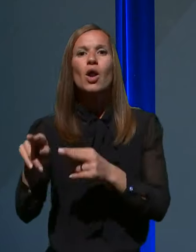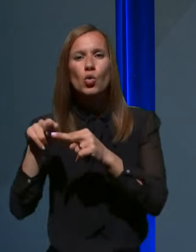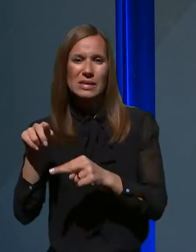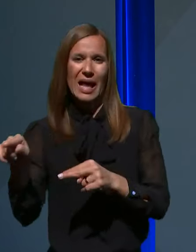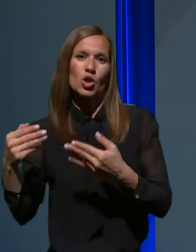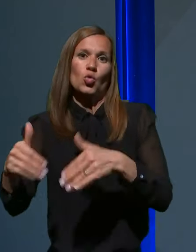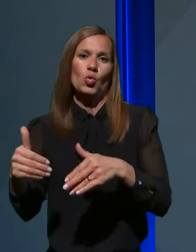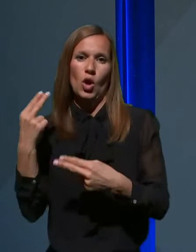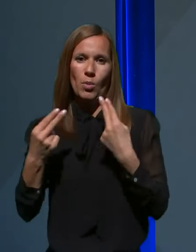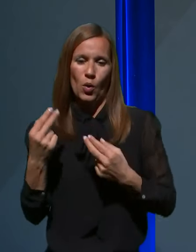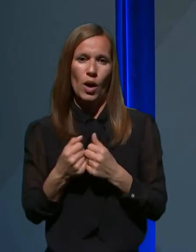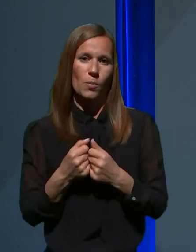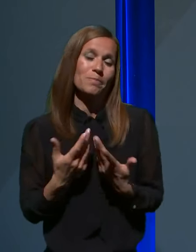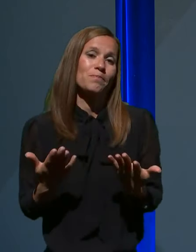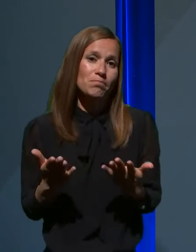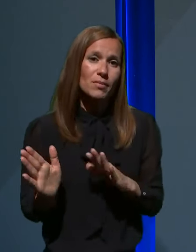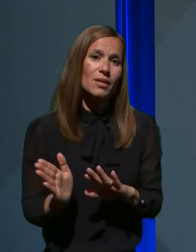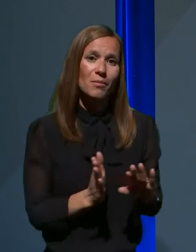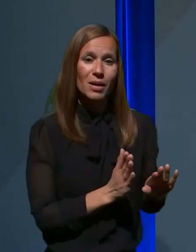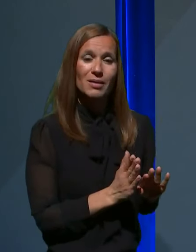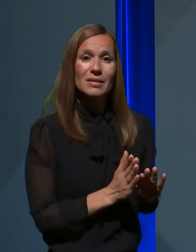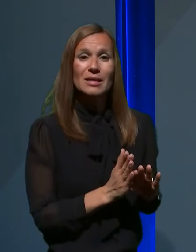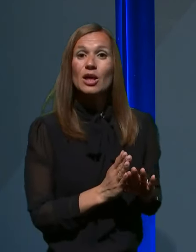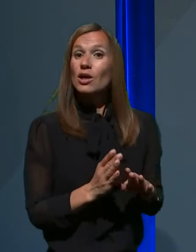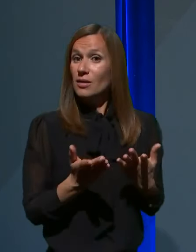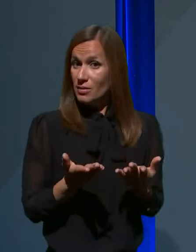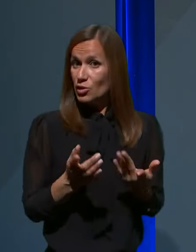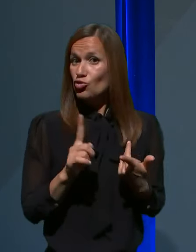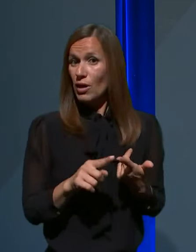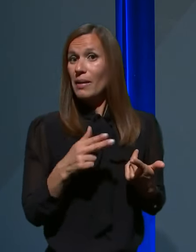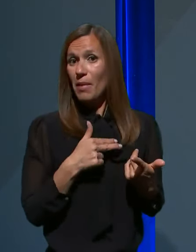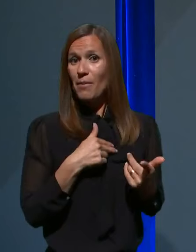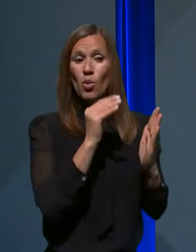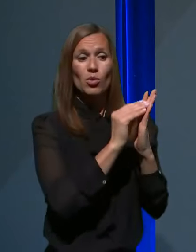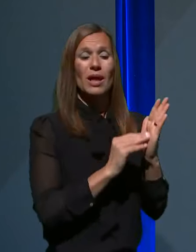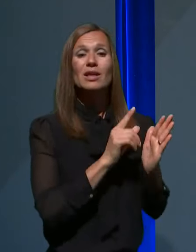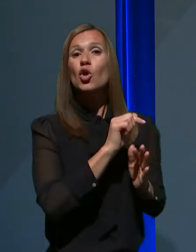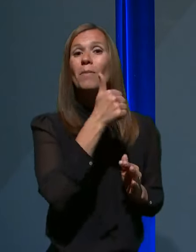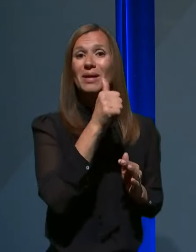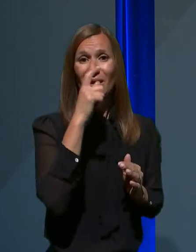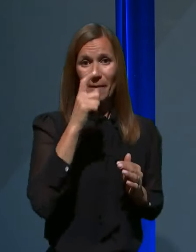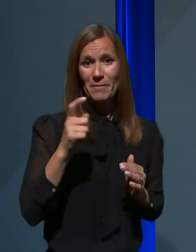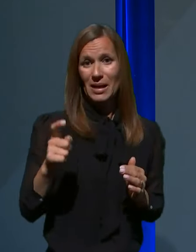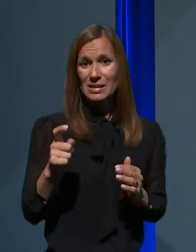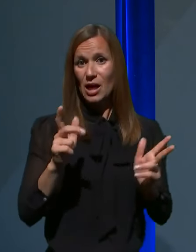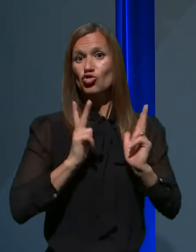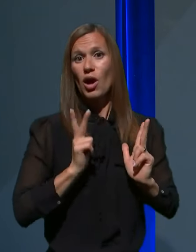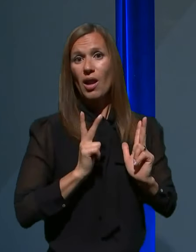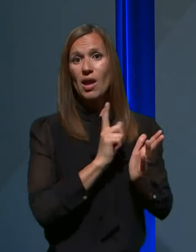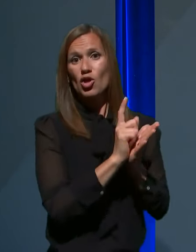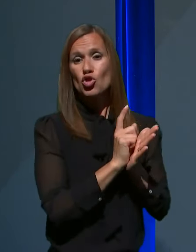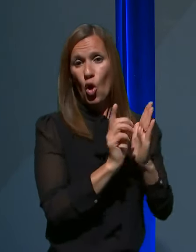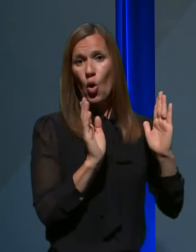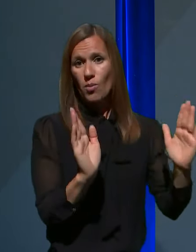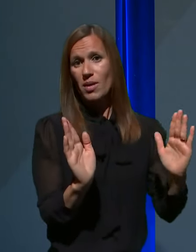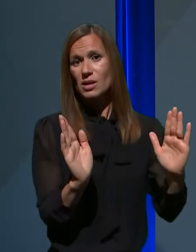kakorkoli. Če imamo podatke do 1. marca, da so čakalne dobe približno v tistih